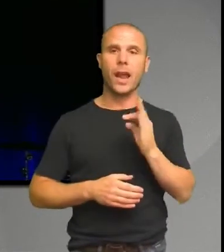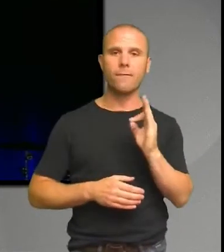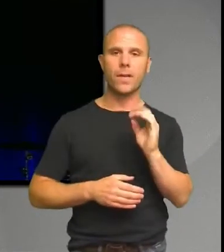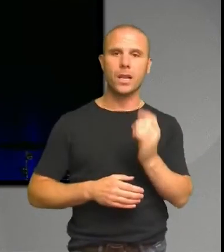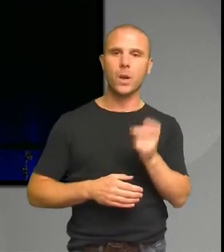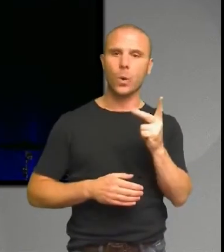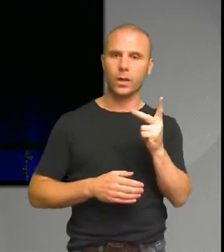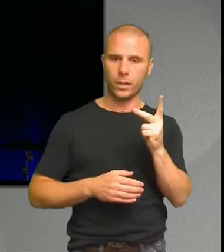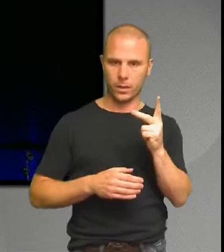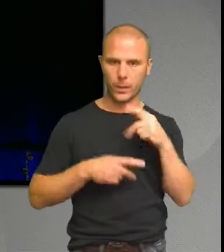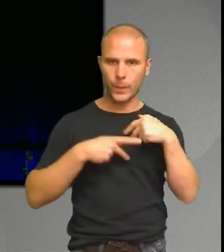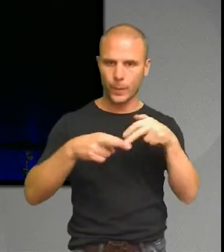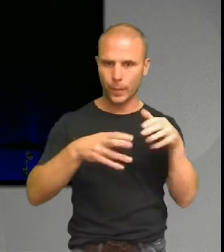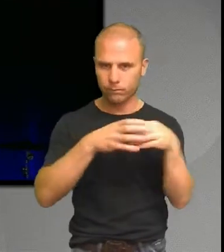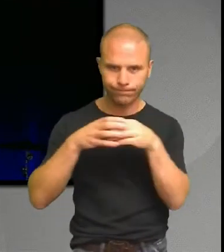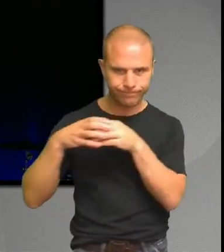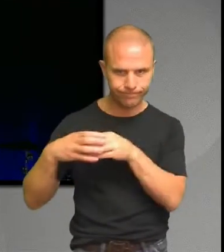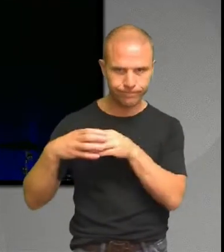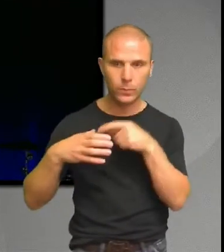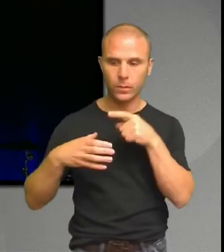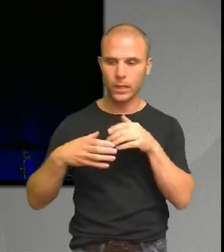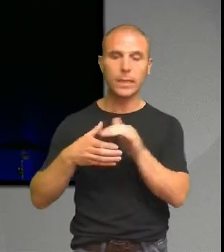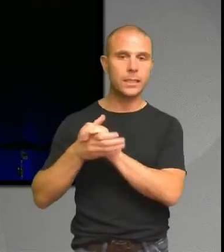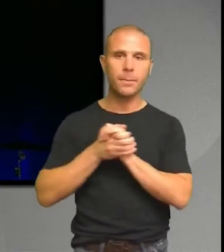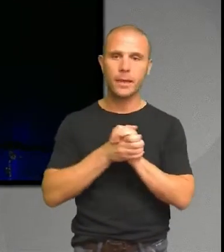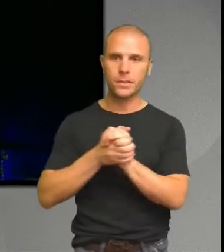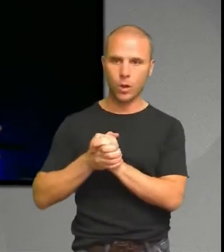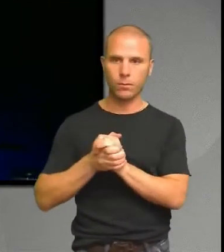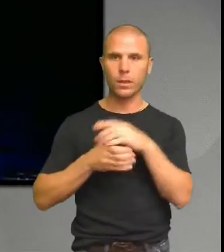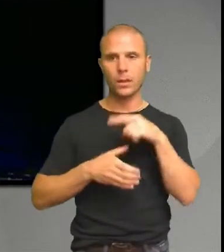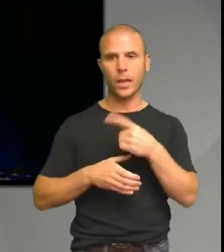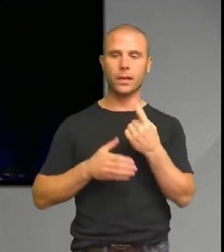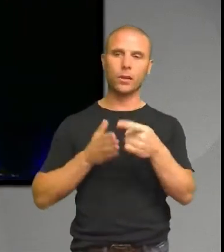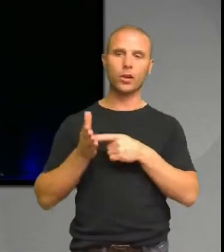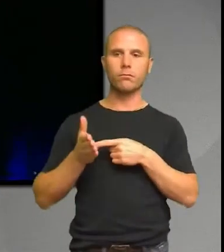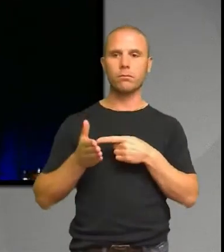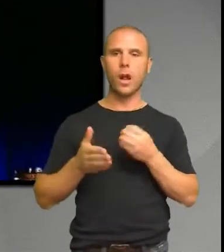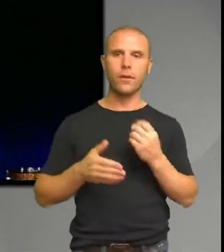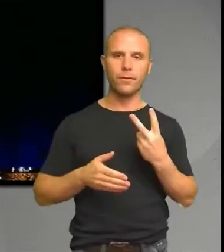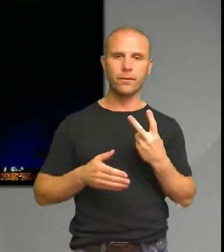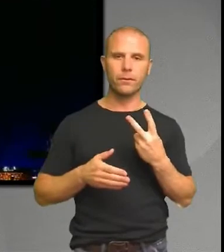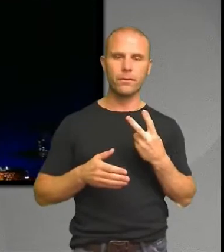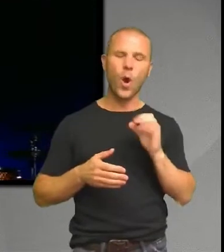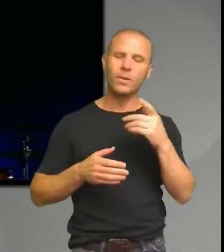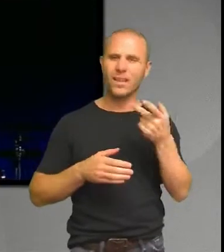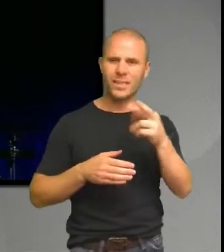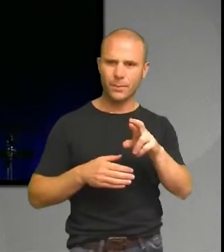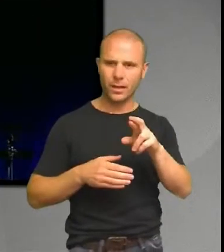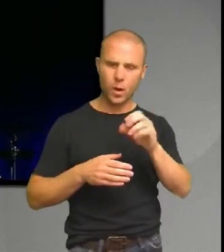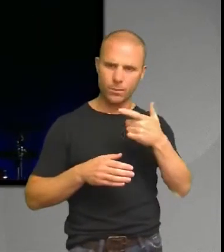Och den här gemenskapen då, det är någon form av... Vi vet att när ett barn, ett